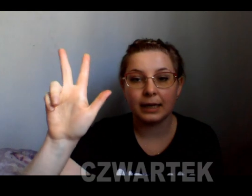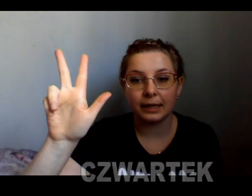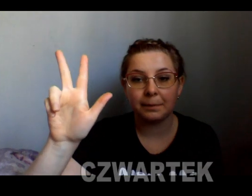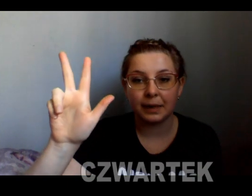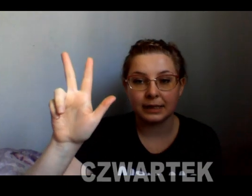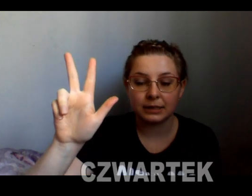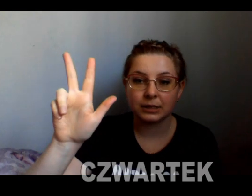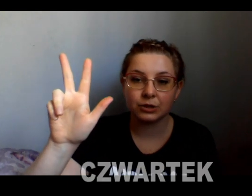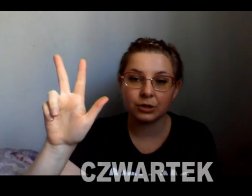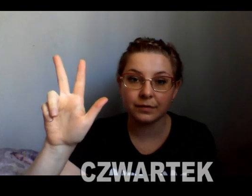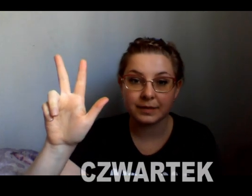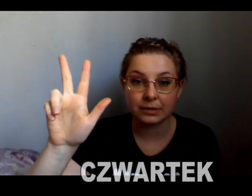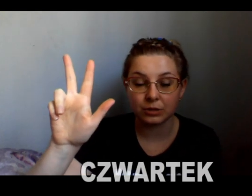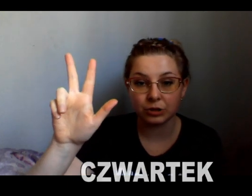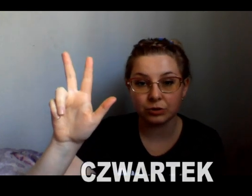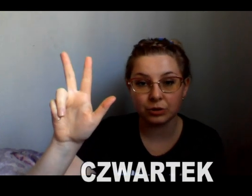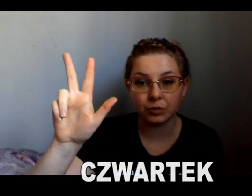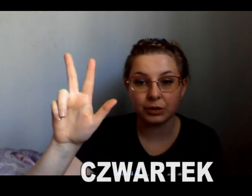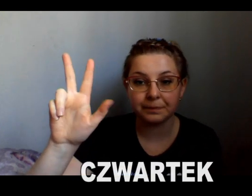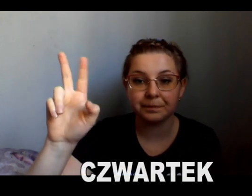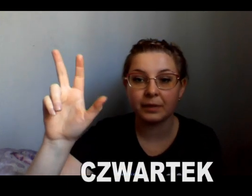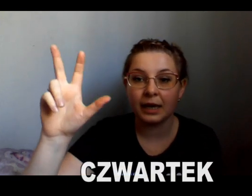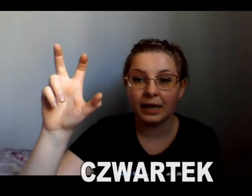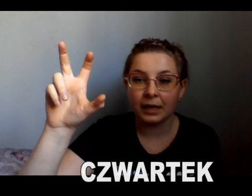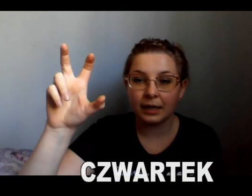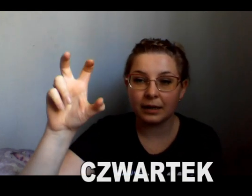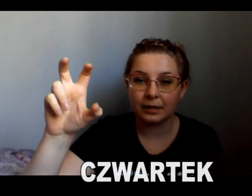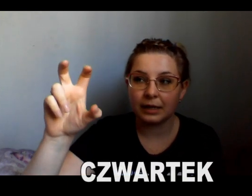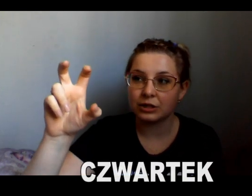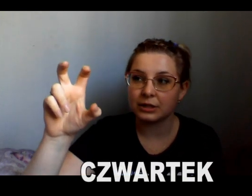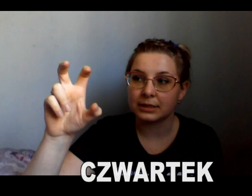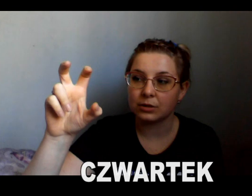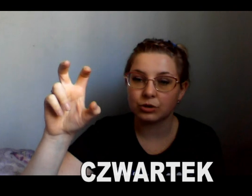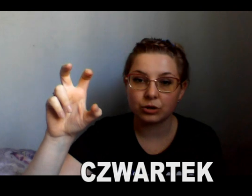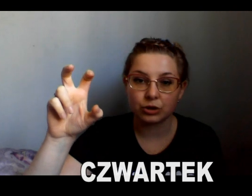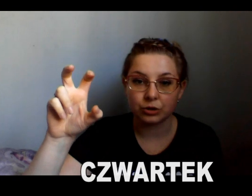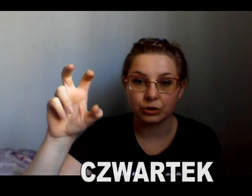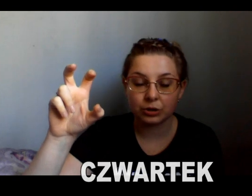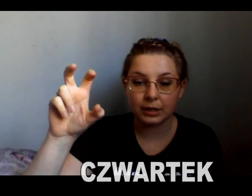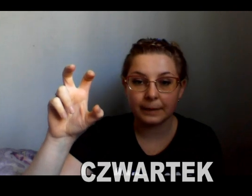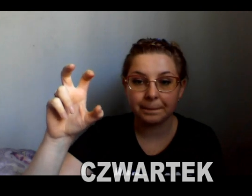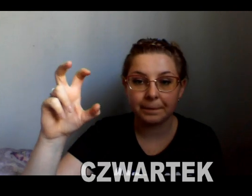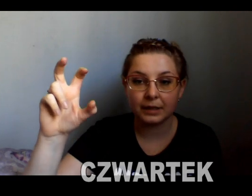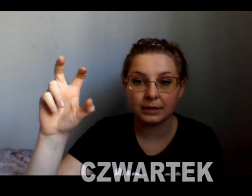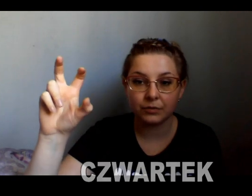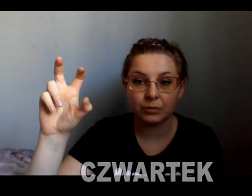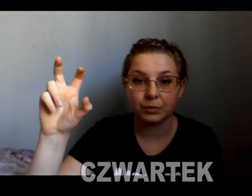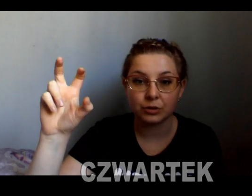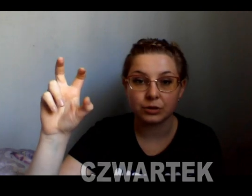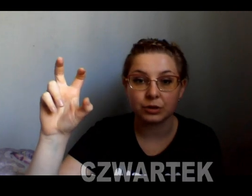Palec środkowy wskazujący i kciuk są u góry. Należy je zgiąć troszkę do środka i znowu potrząsnąć